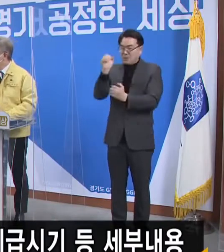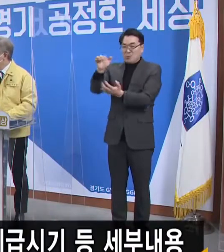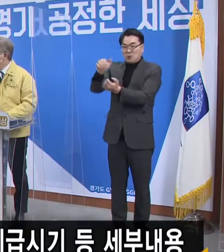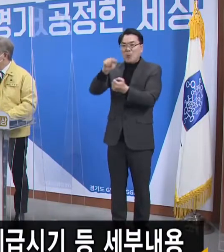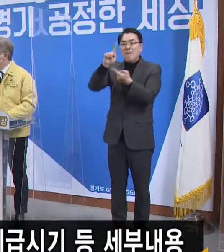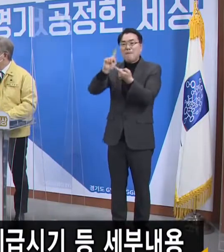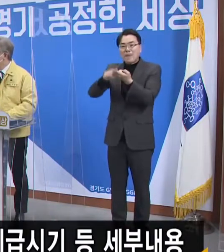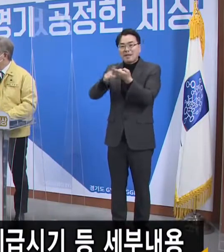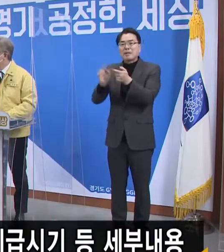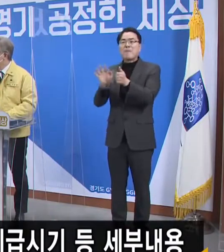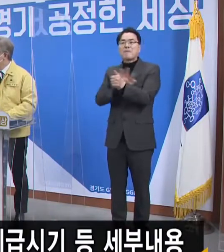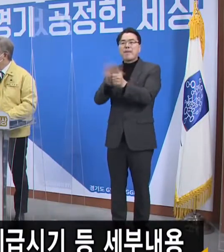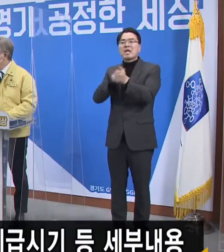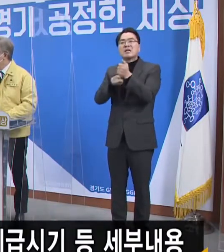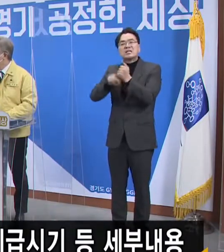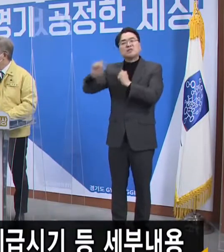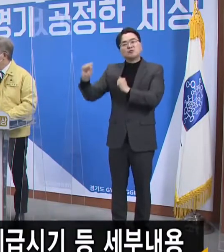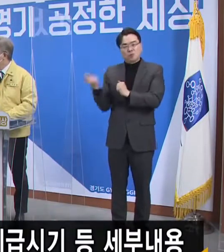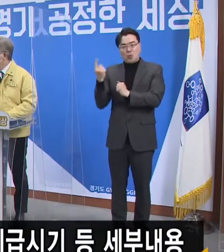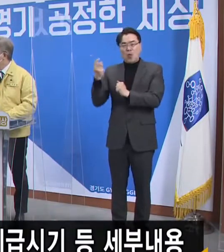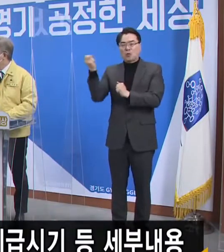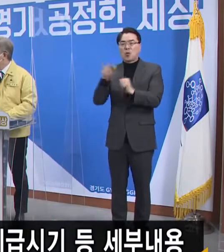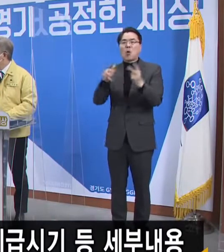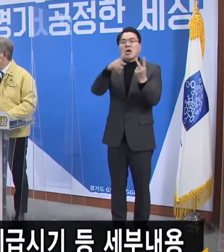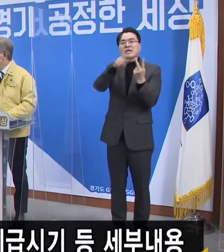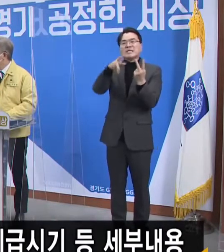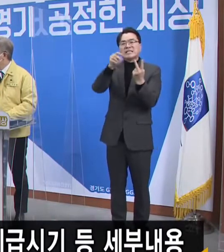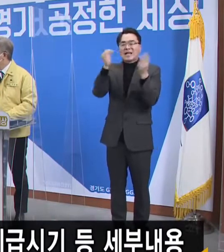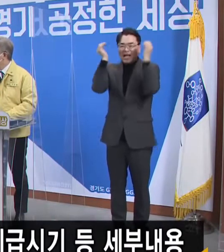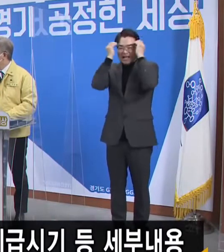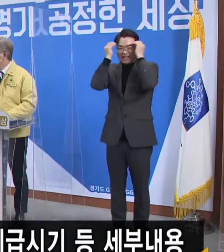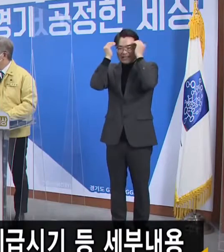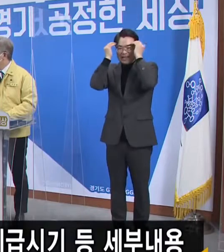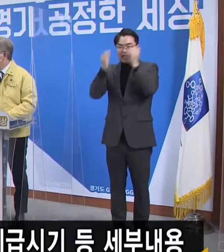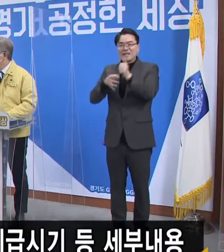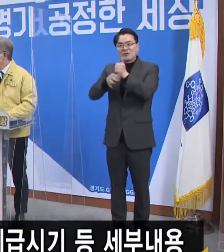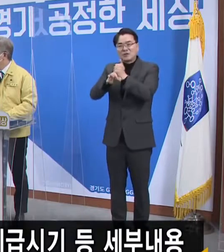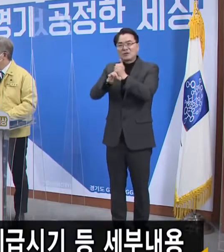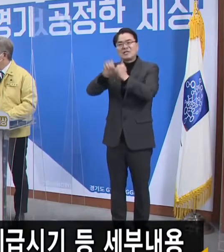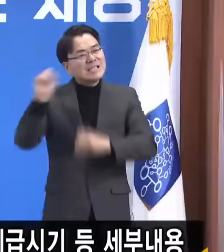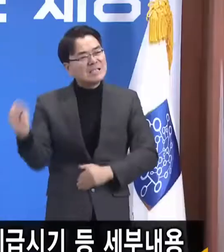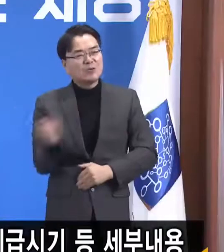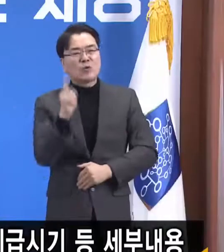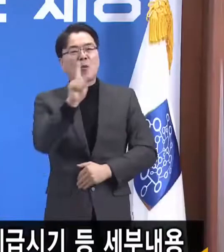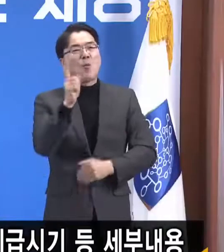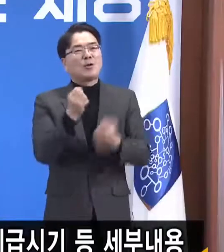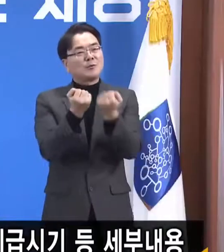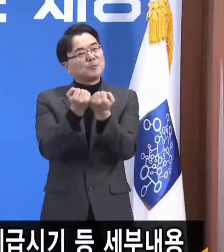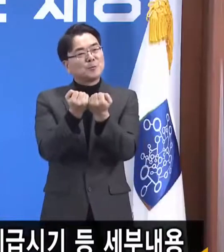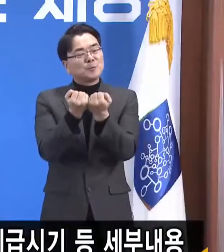경기도 기본소득을 지급하게 되는 가장 큰 이유가 무엇인지 질문하셨습니다.